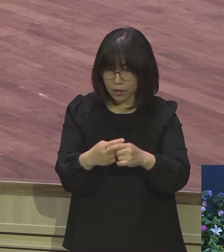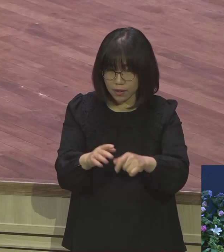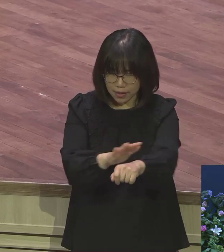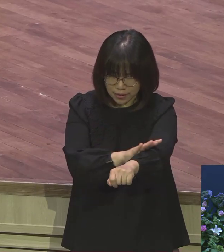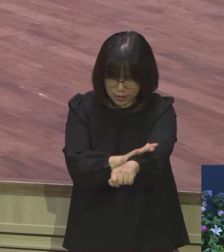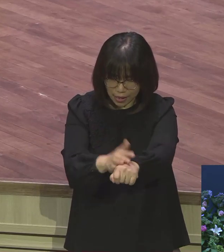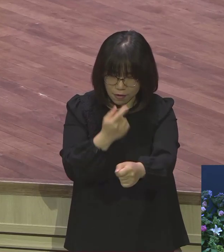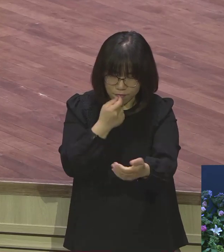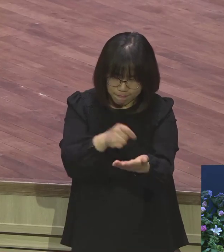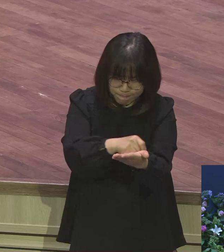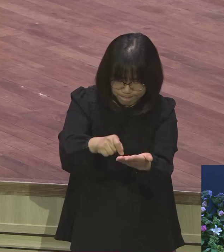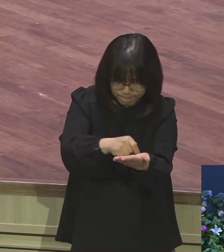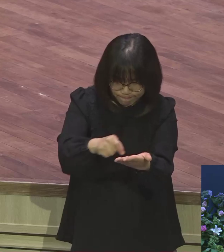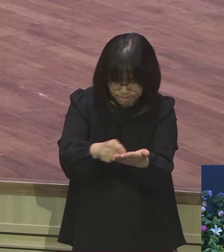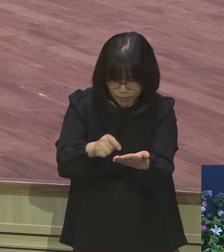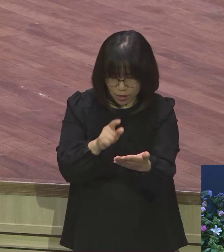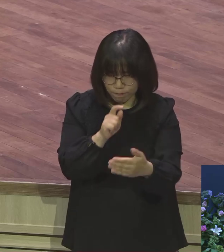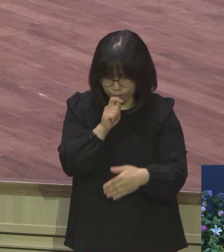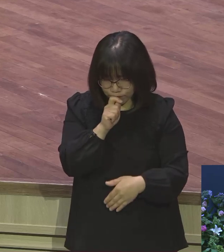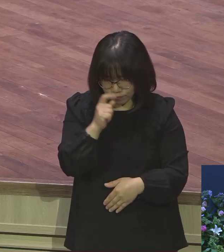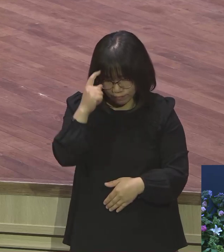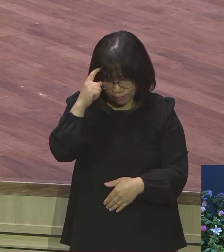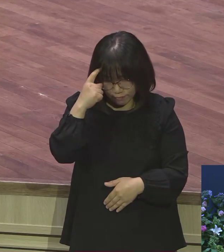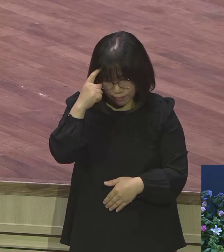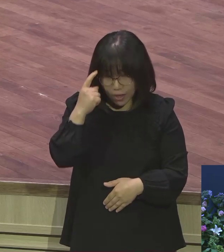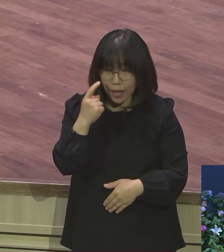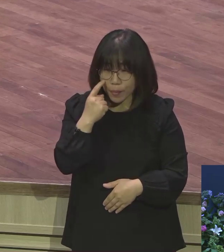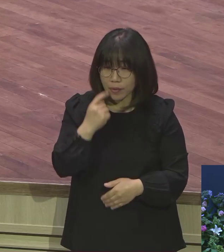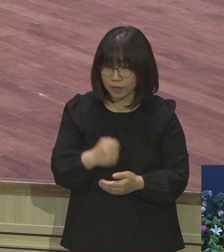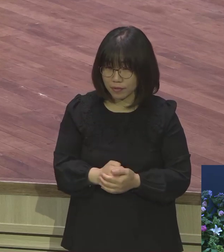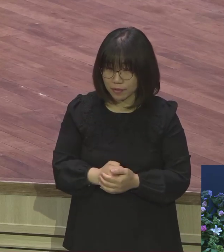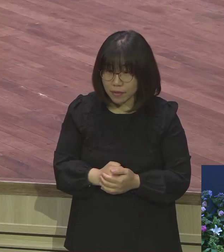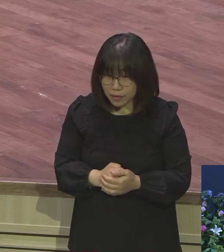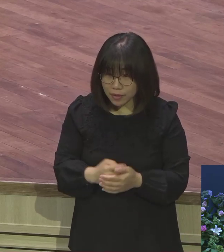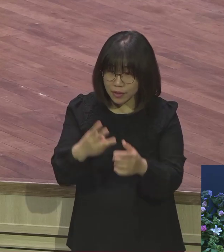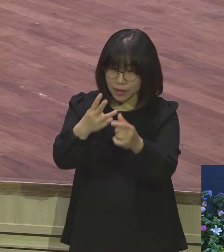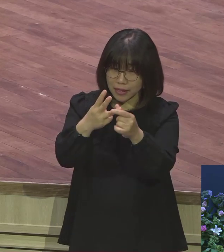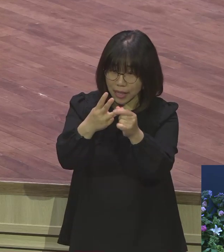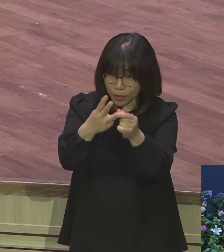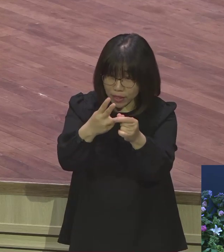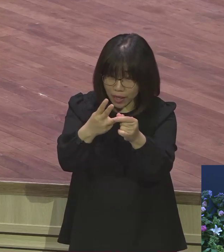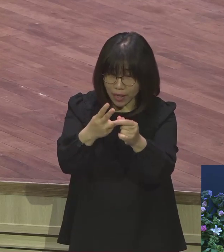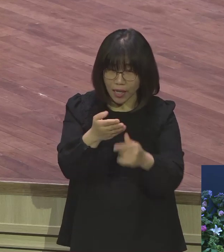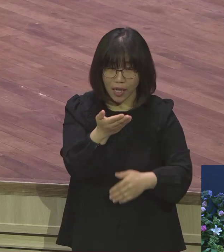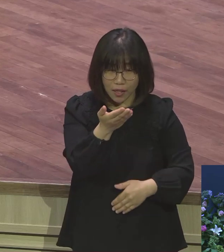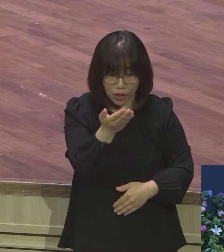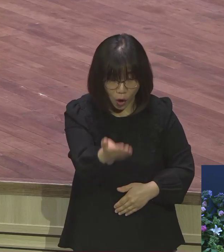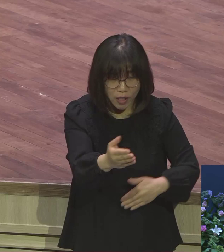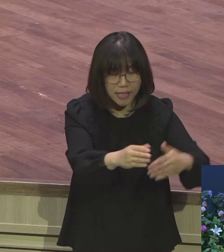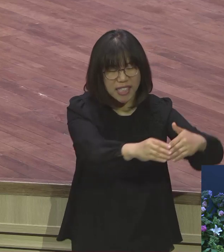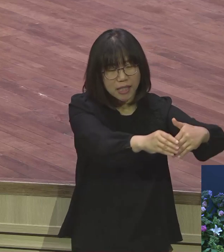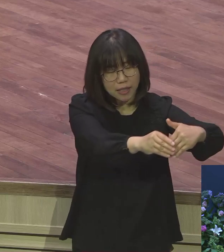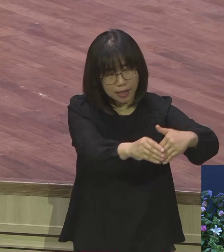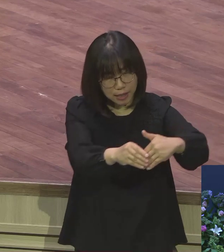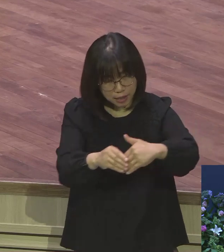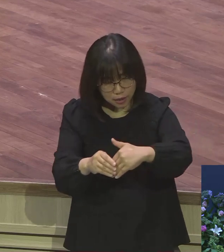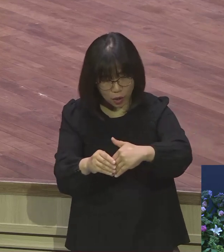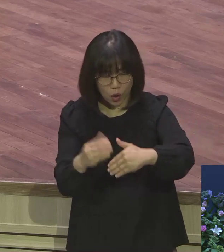여러분 묵상을 해보세요 그러면 하나는 여러분께 됩니다 그 다음에 너를 이끌어 다시 이 땅으로 돌아오게 해 줄 것이다